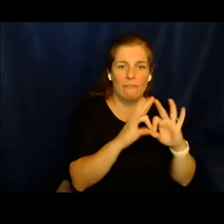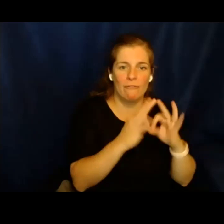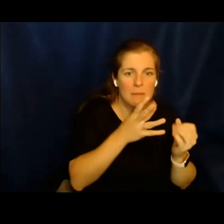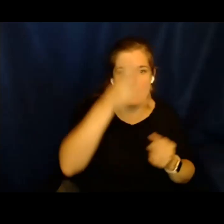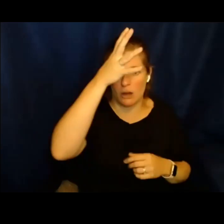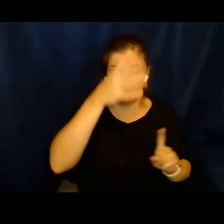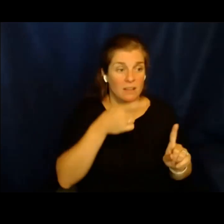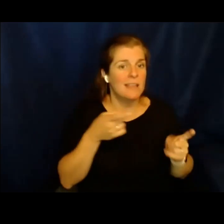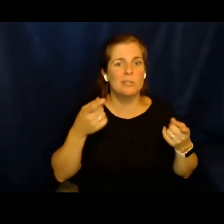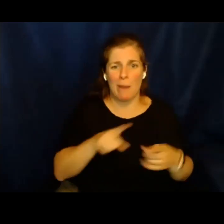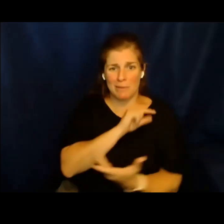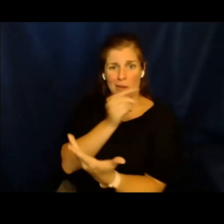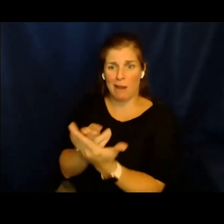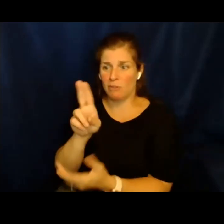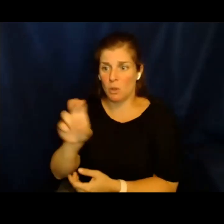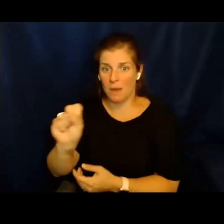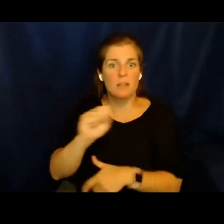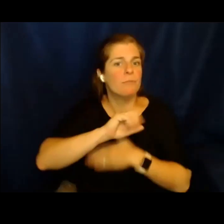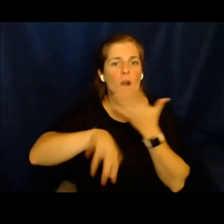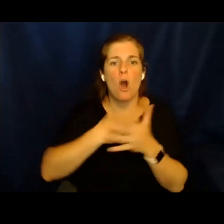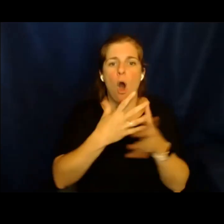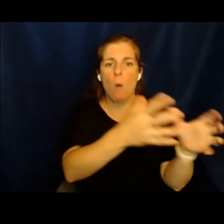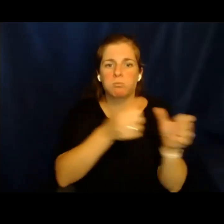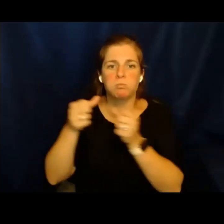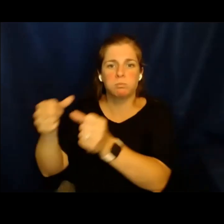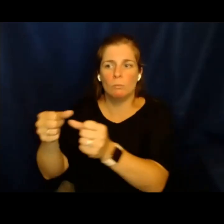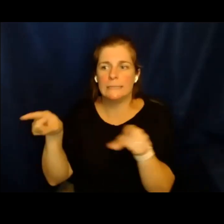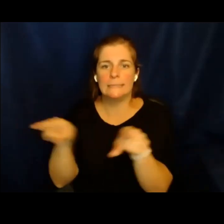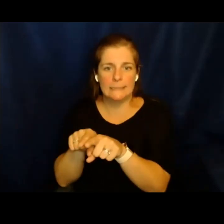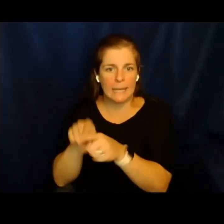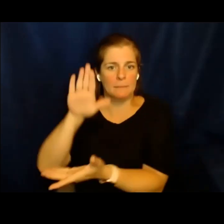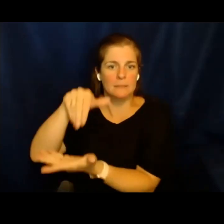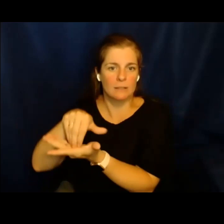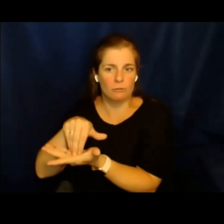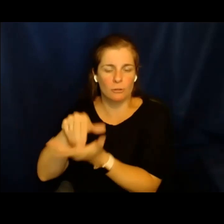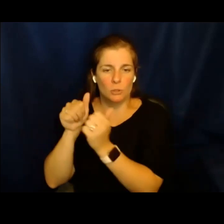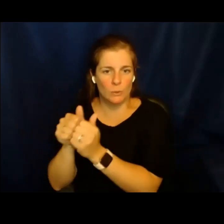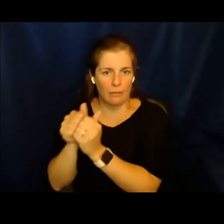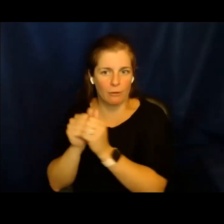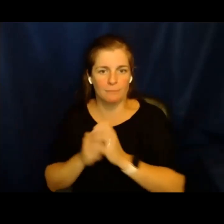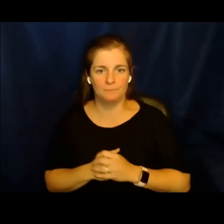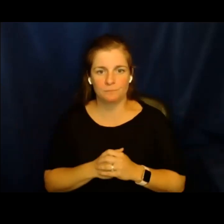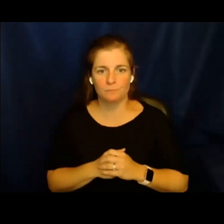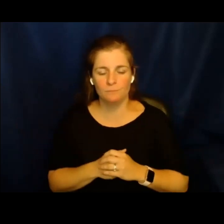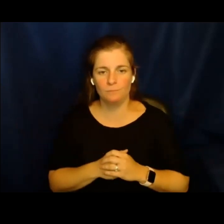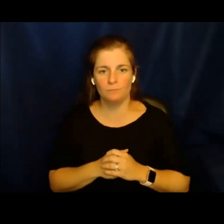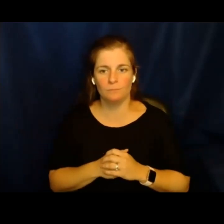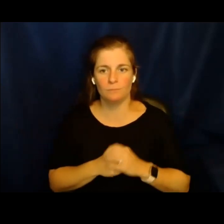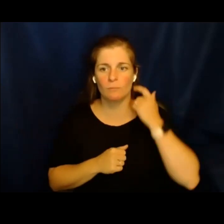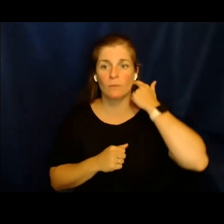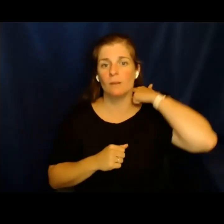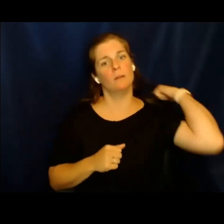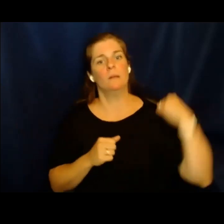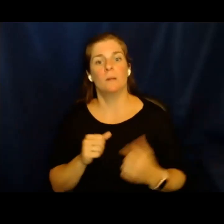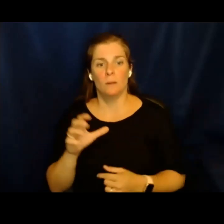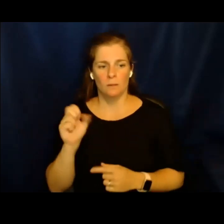con sus padres o sus familias y ya que llegan aquí, se les pone en un contexto donde se les ingresa a estos centros de detención dentro